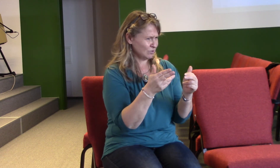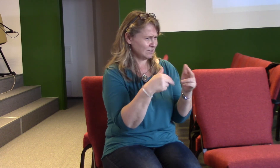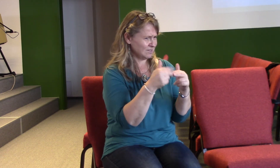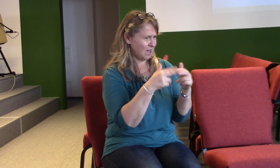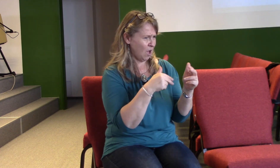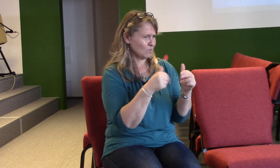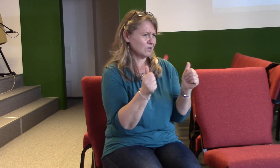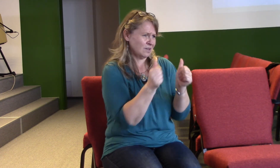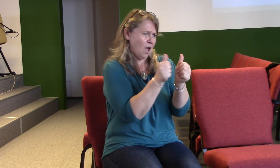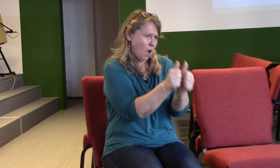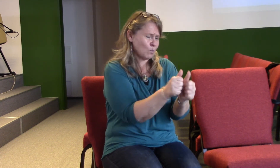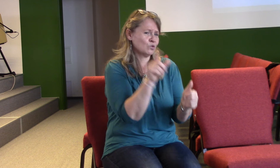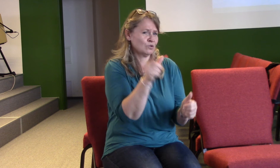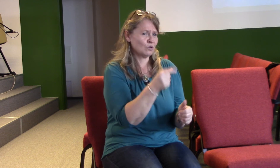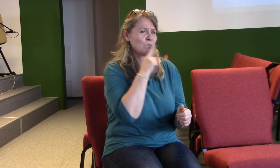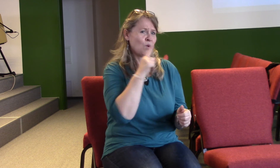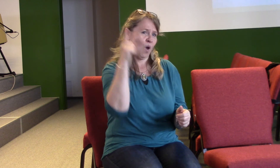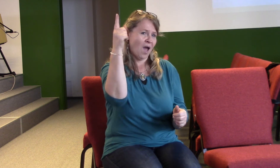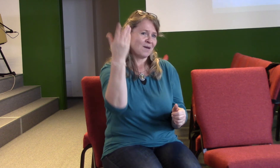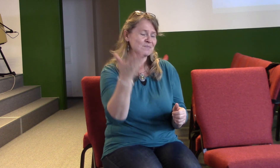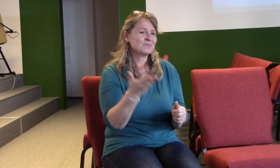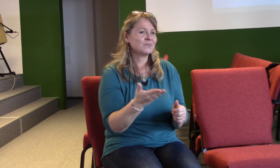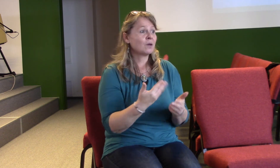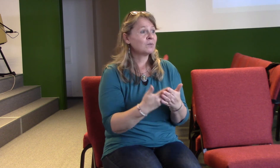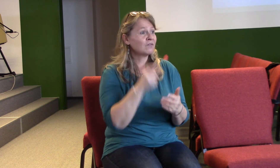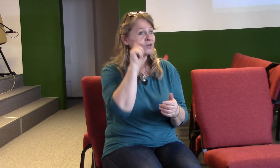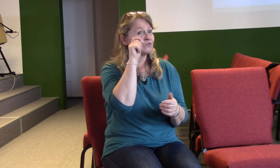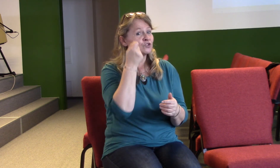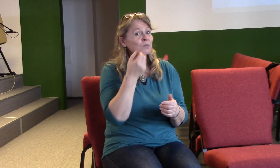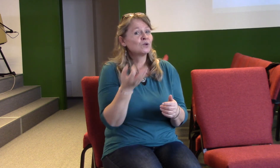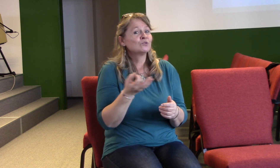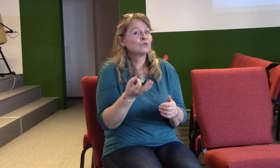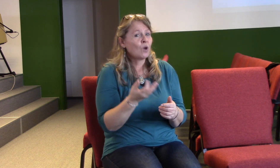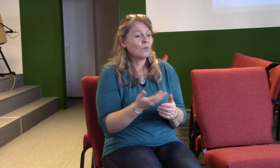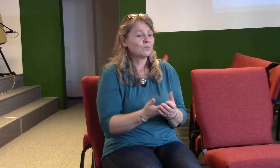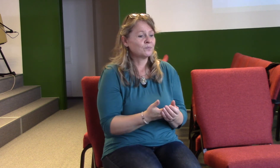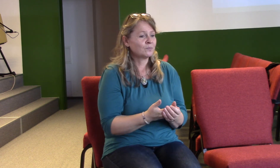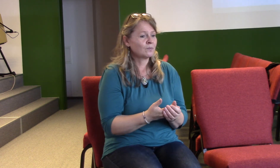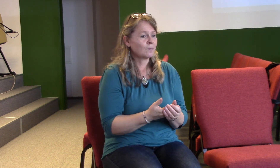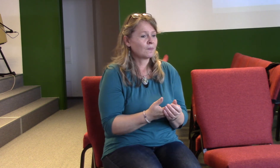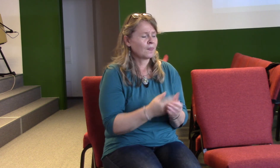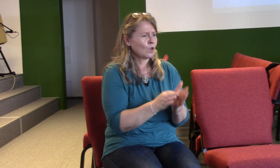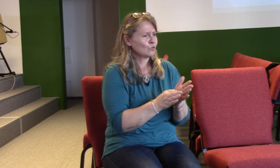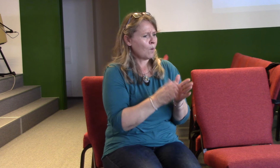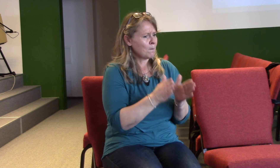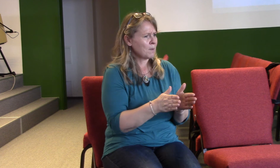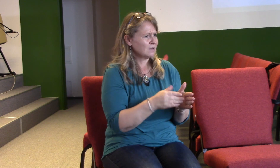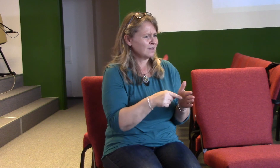Jak jsem si všiml, tak je tady takový poslední dobu zvyk ve sboru při